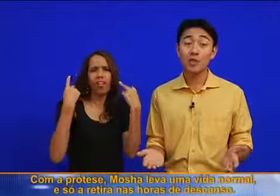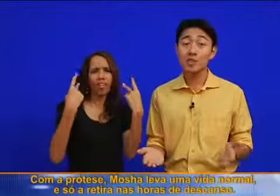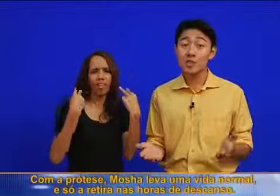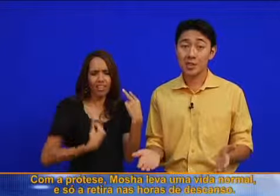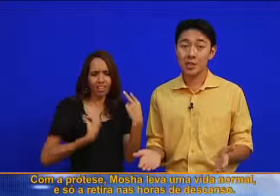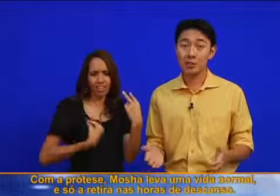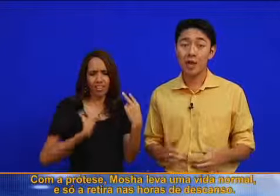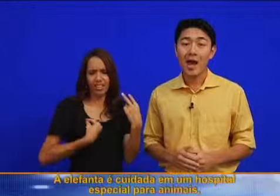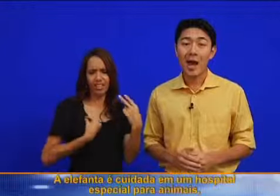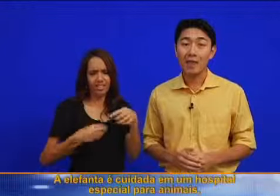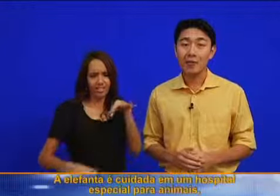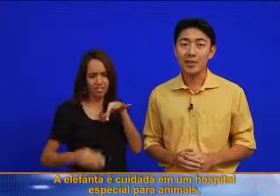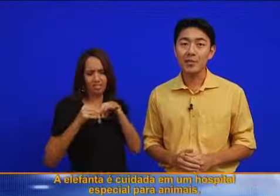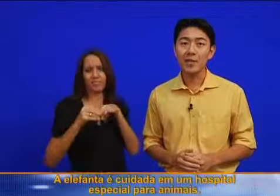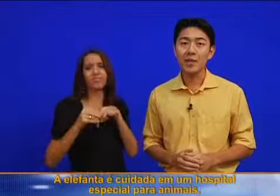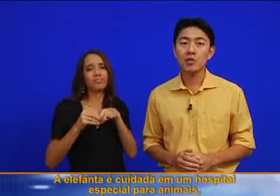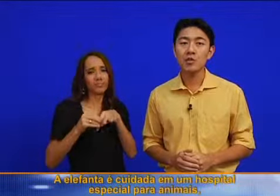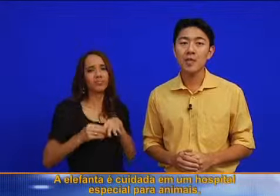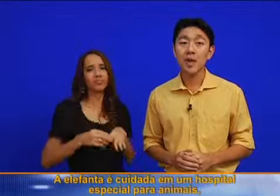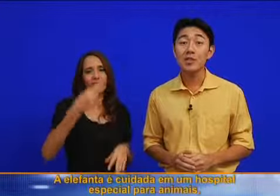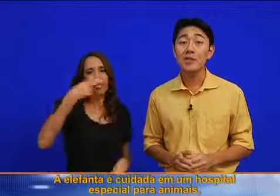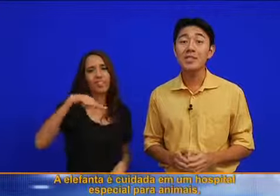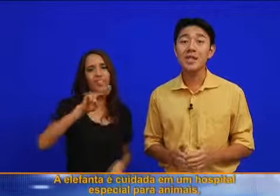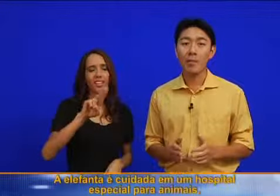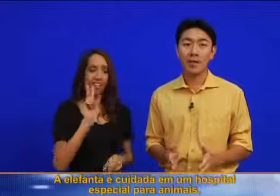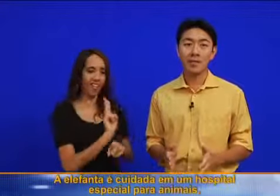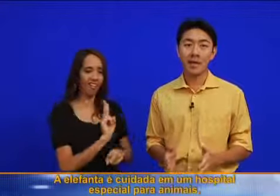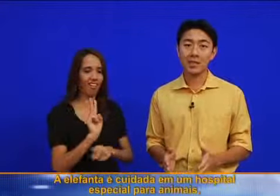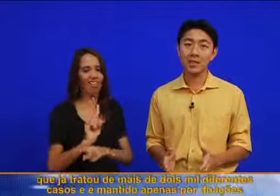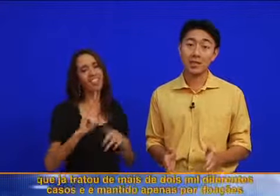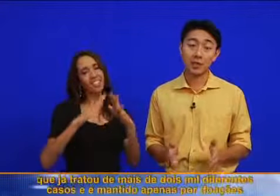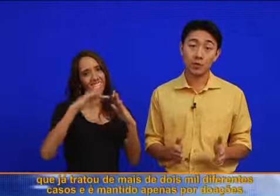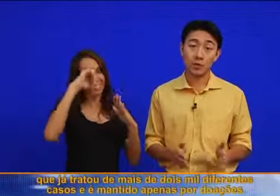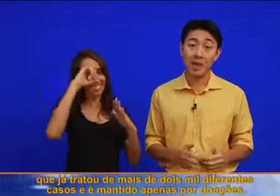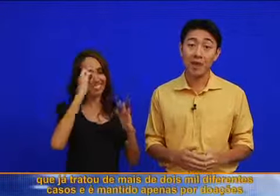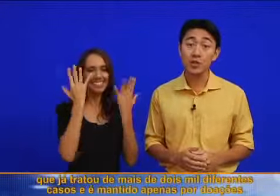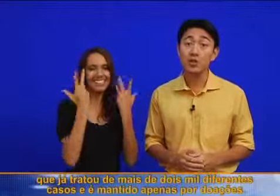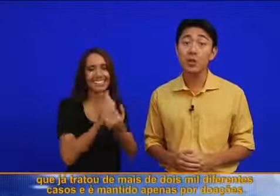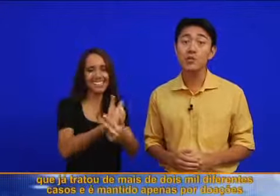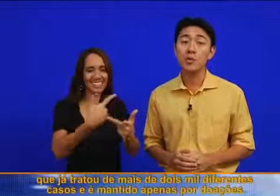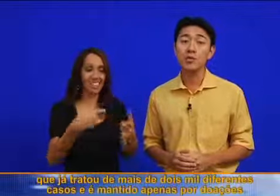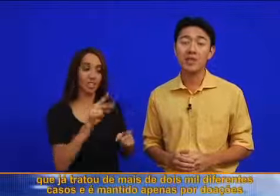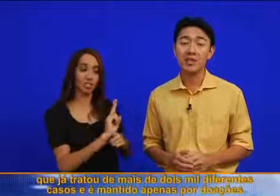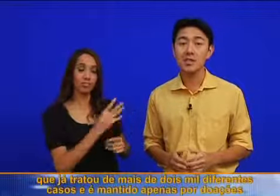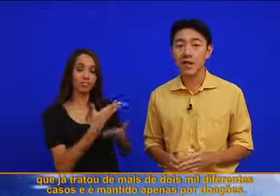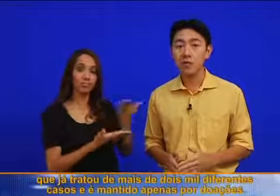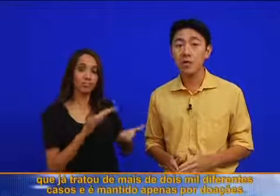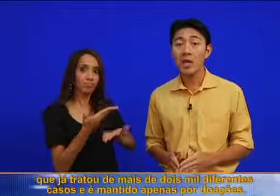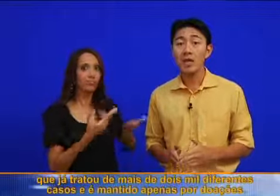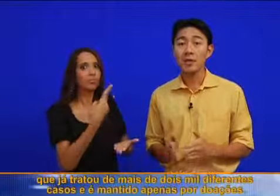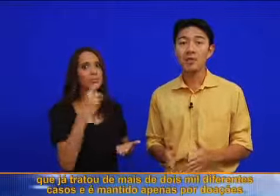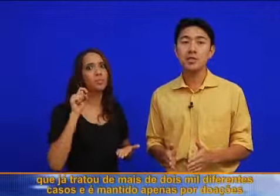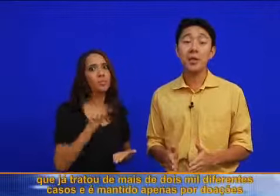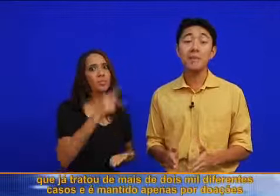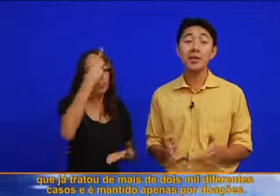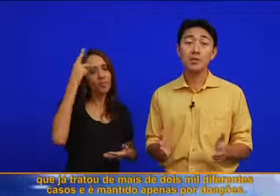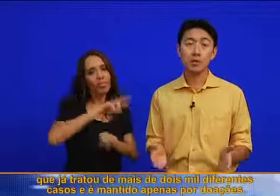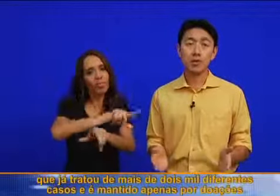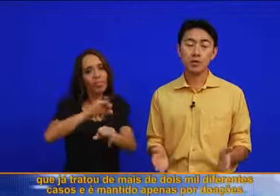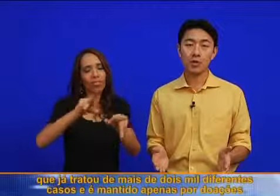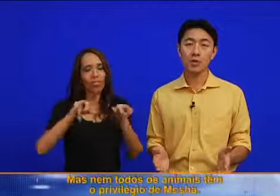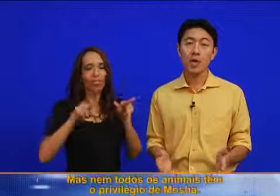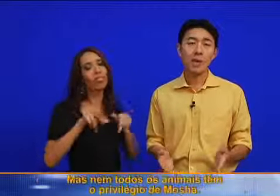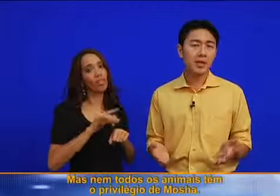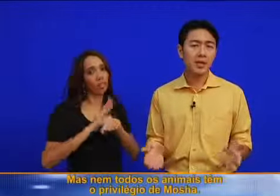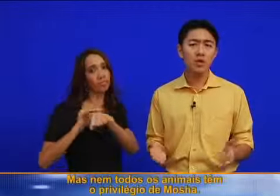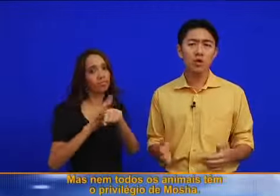retira nas horas de descanso. A elefanta é cuidada em um hospital especial para animais, que já tratou mais de dois mil diferentes casos e é mantido apenas